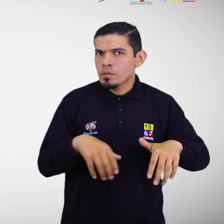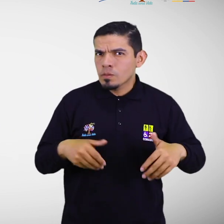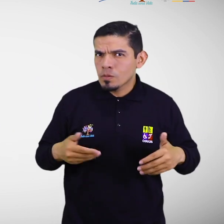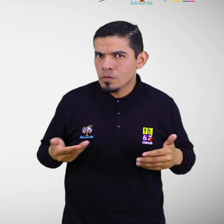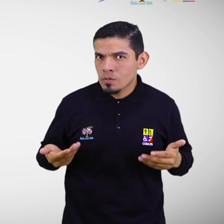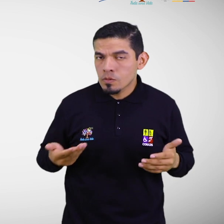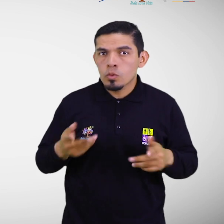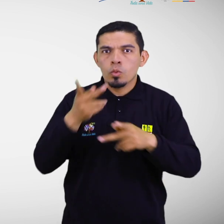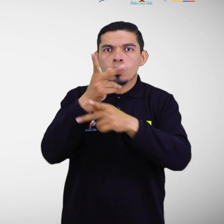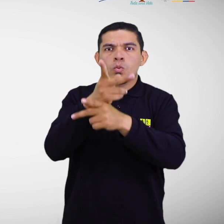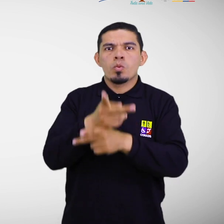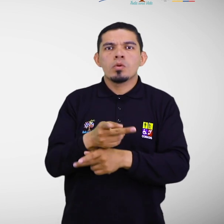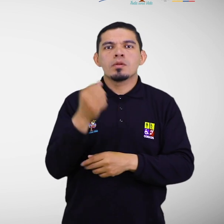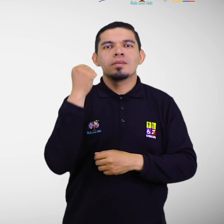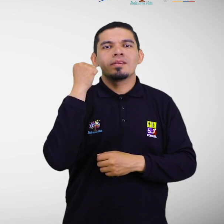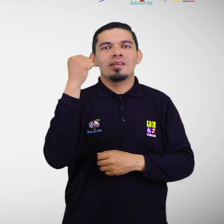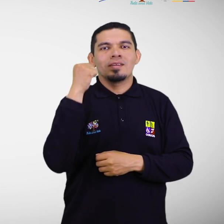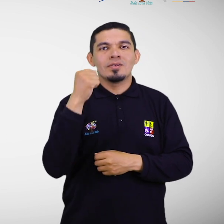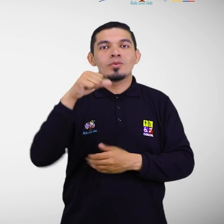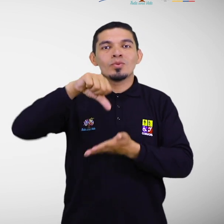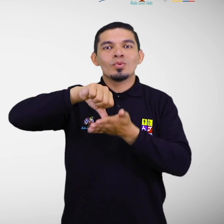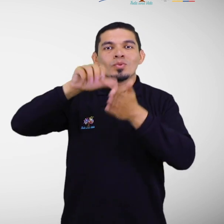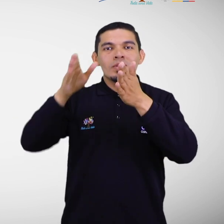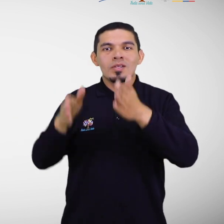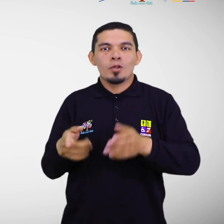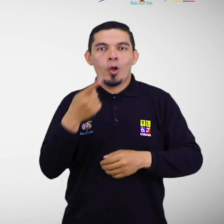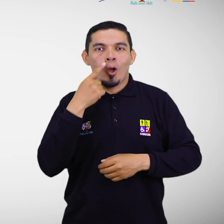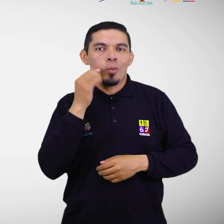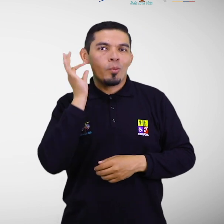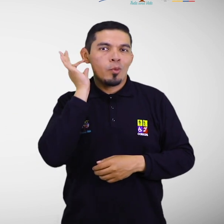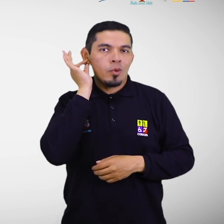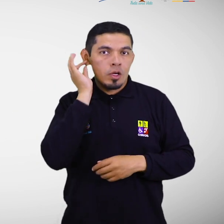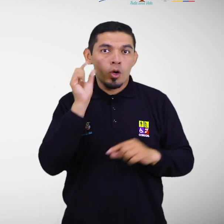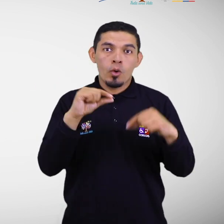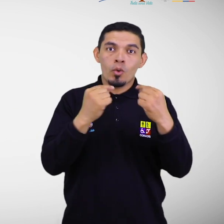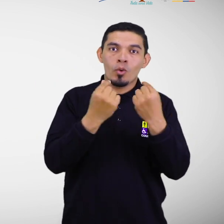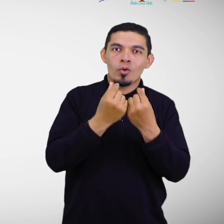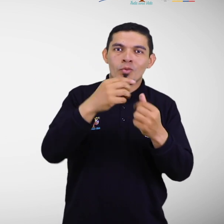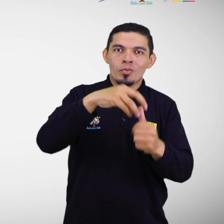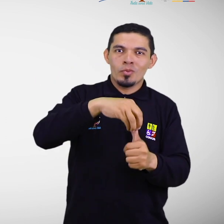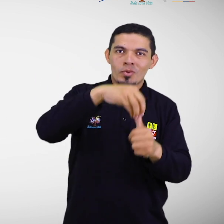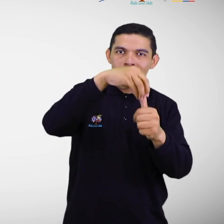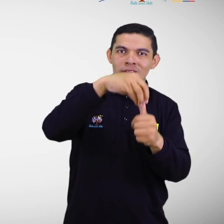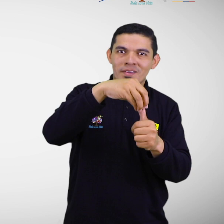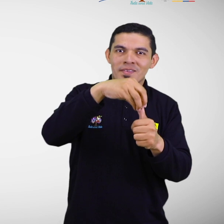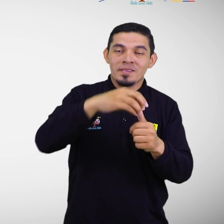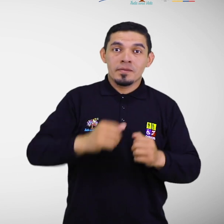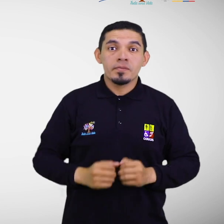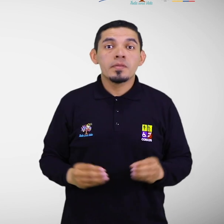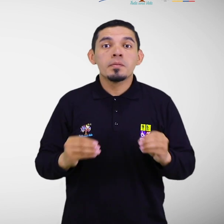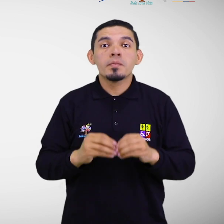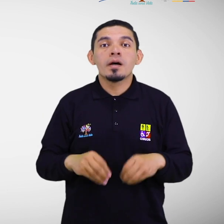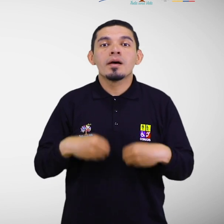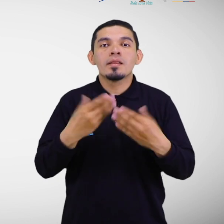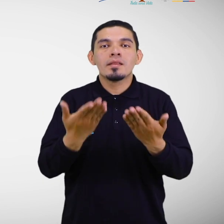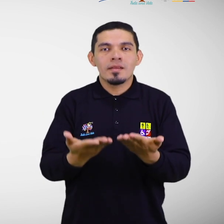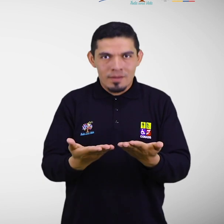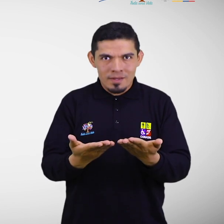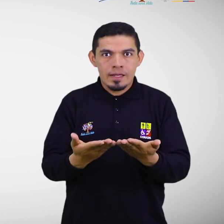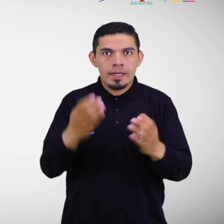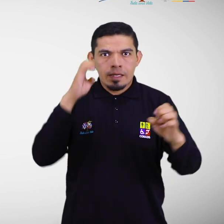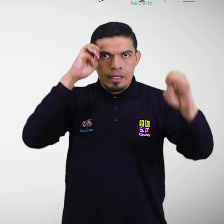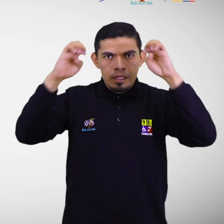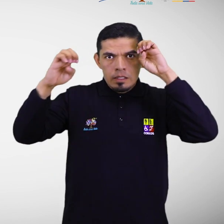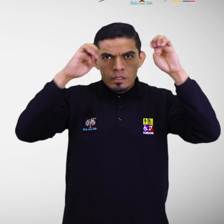La garantía de los derechos de las ciudadanas y ciudadanos de los grupos de atención prioritaria, mediante el desarrollo de